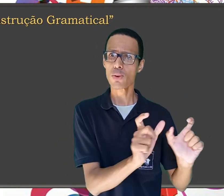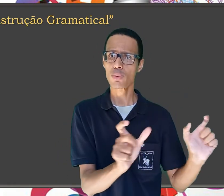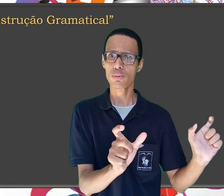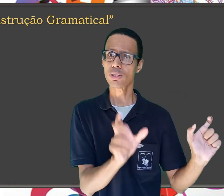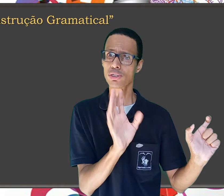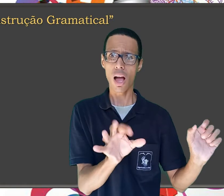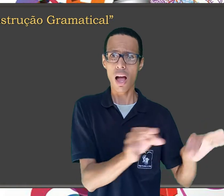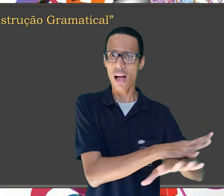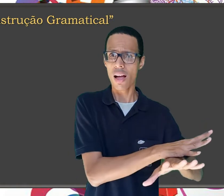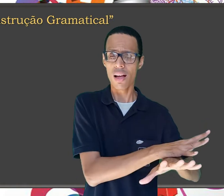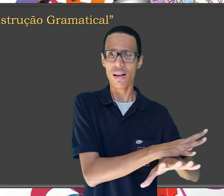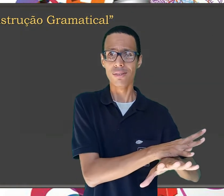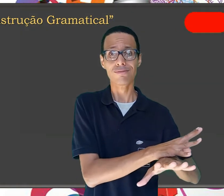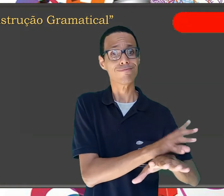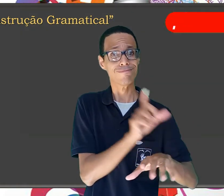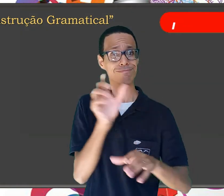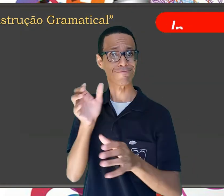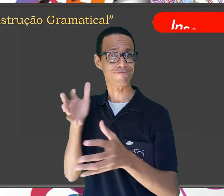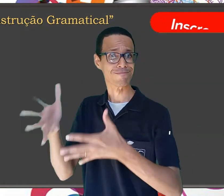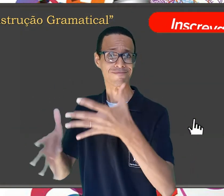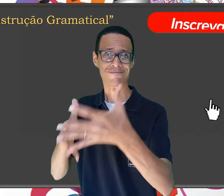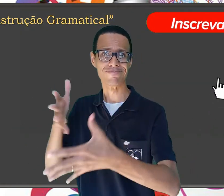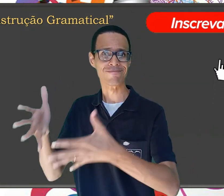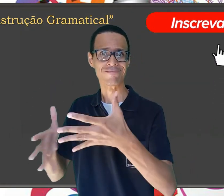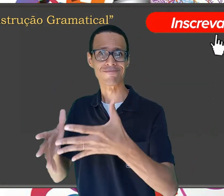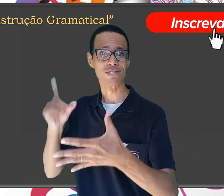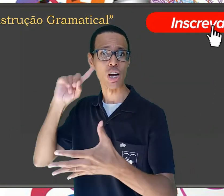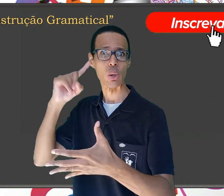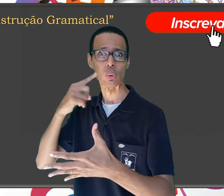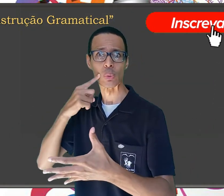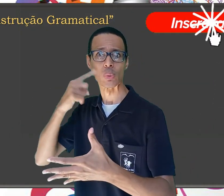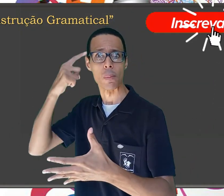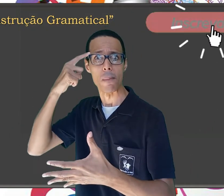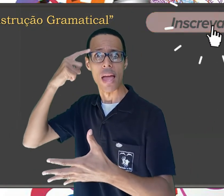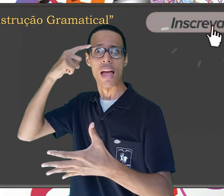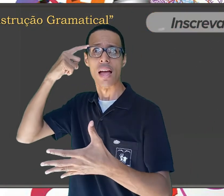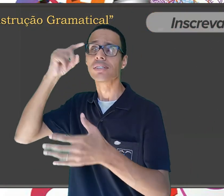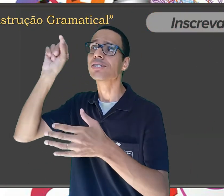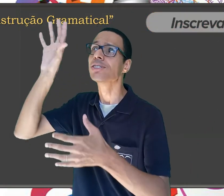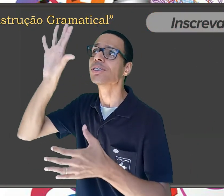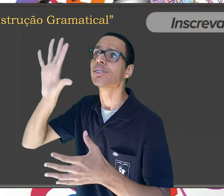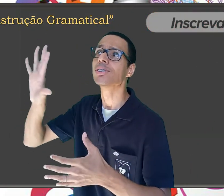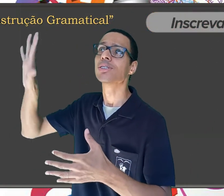Na língua de sinais, o surdo pensa no objeto e depois na sua ação.